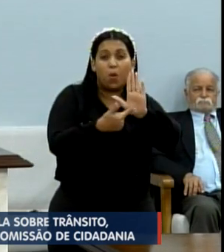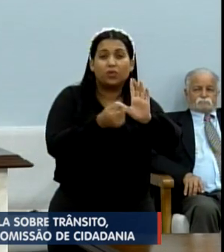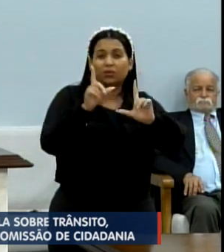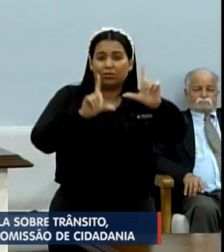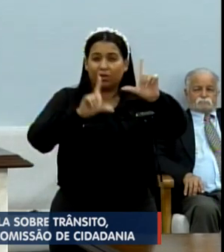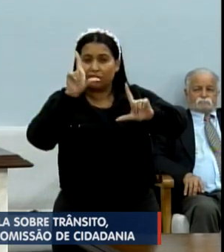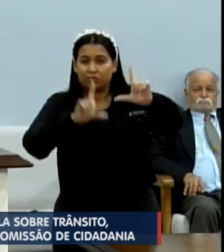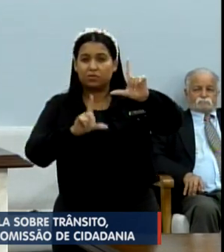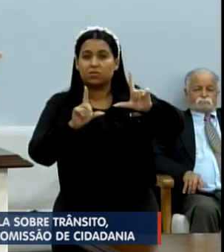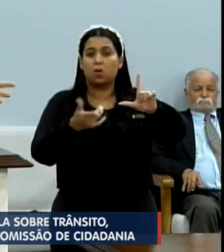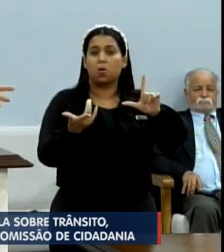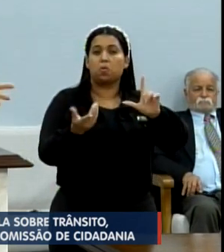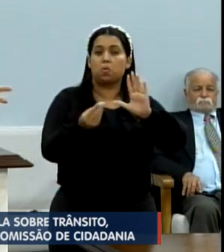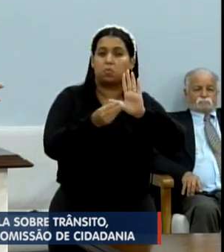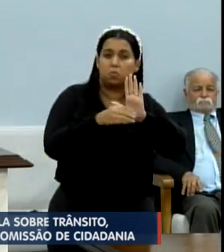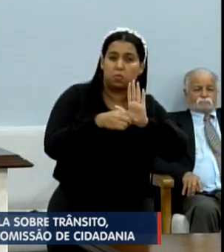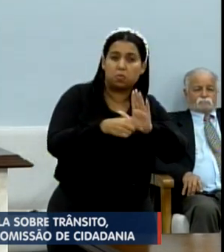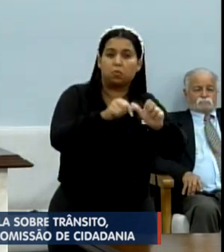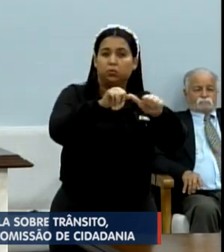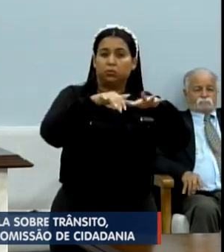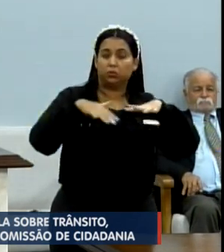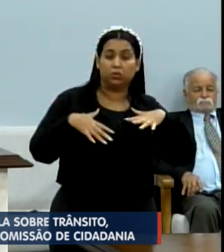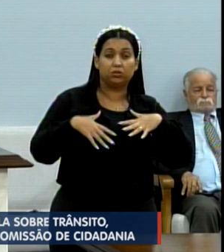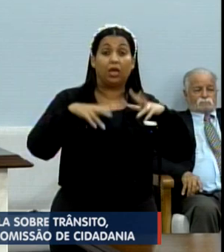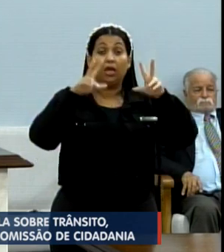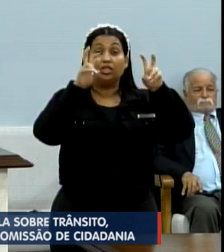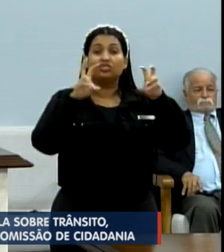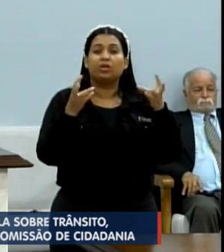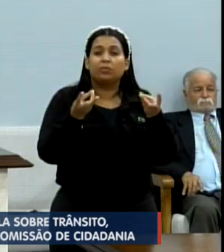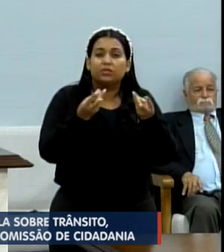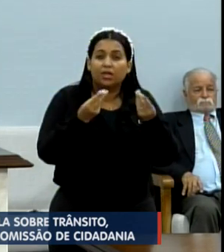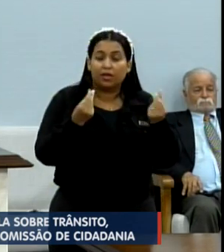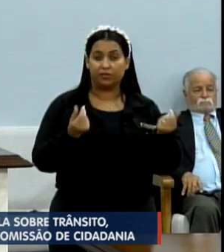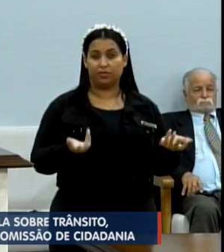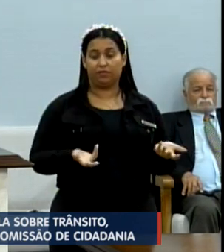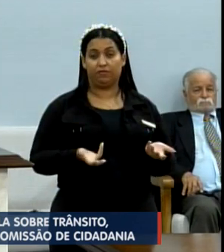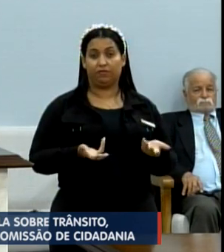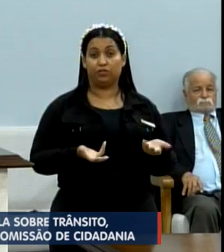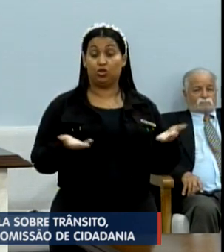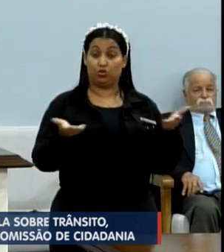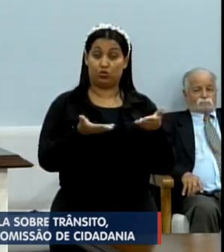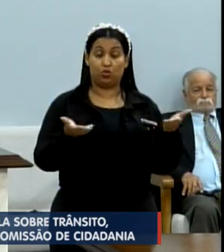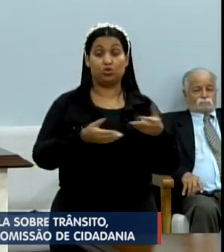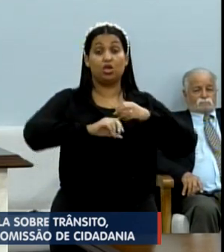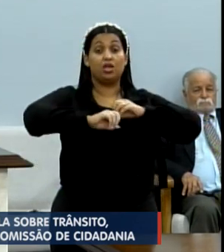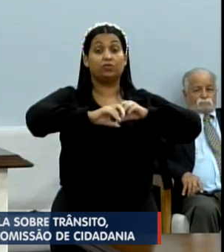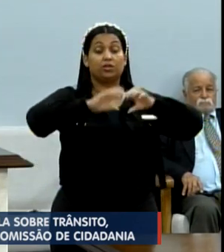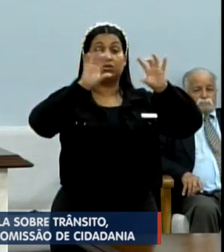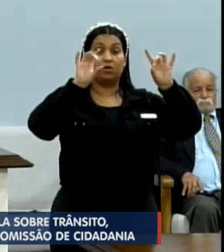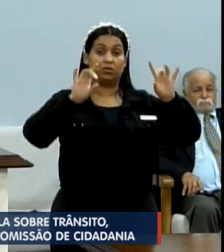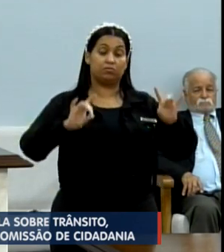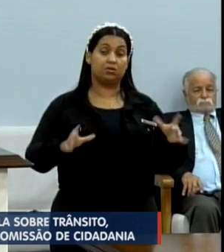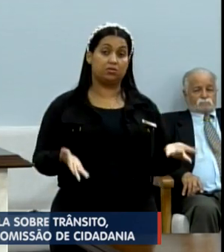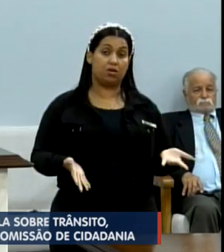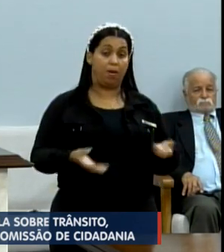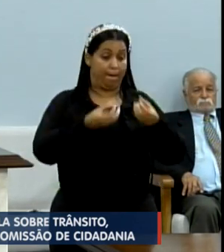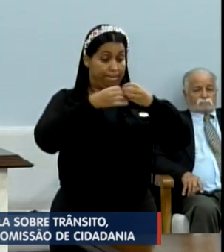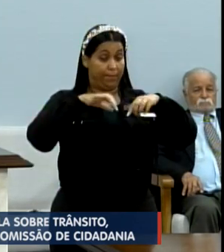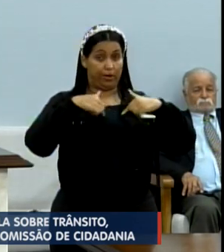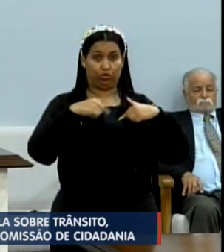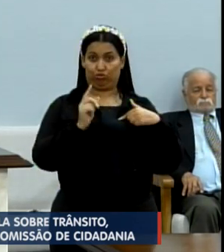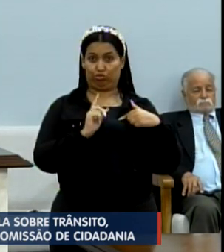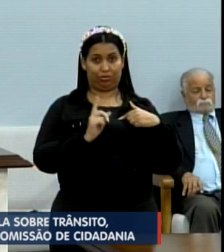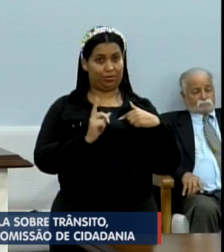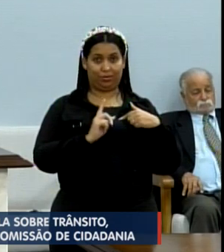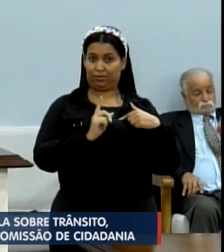registro de audiências públicas, de temas sensíveis como esse de hoje, educação especial, o senhor não está me prejudicando.